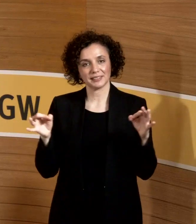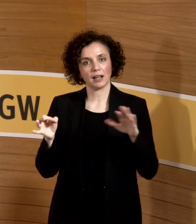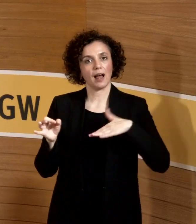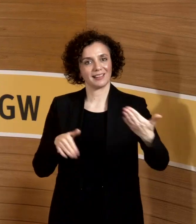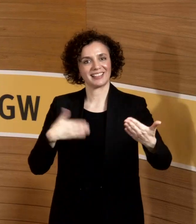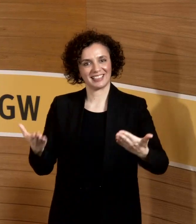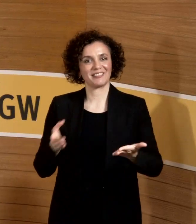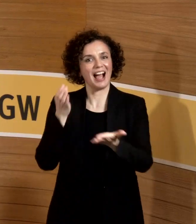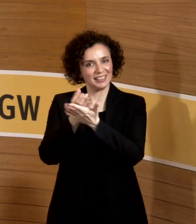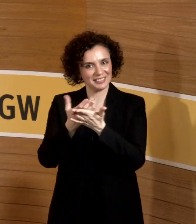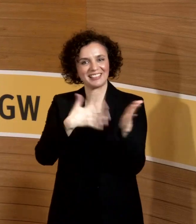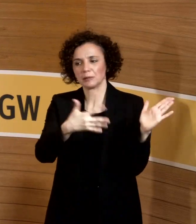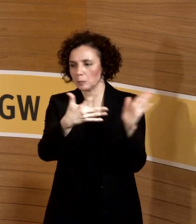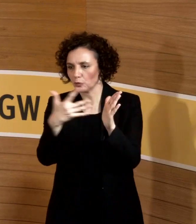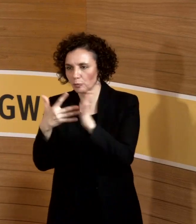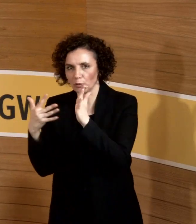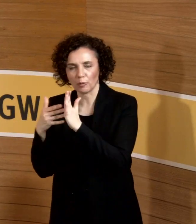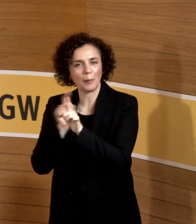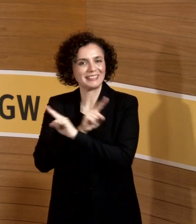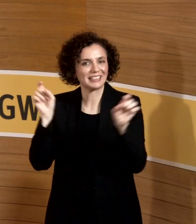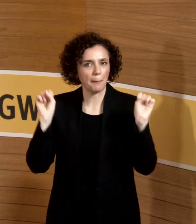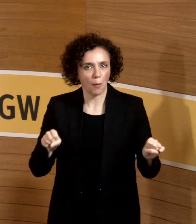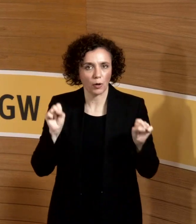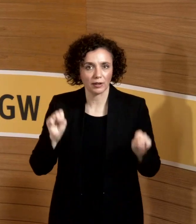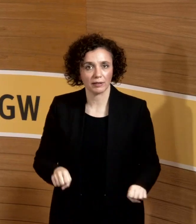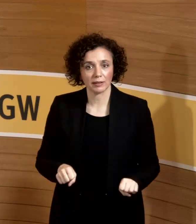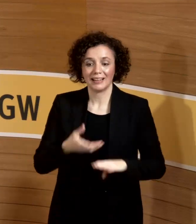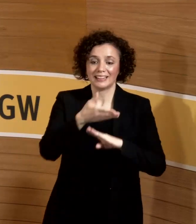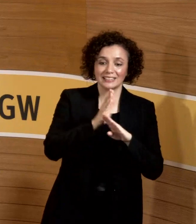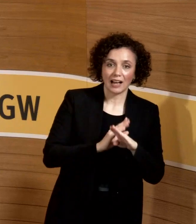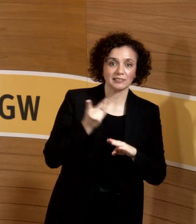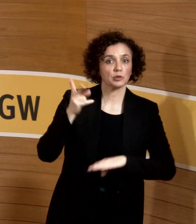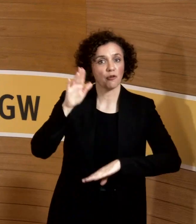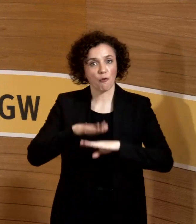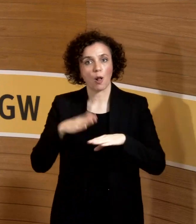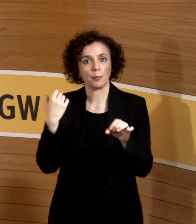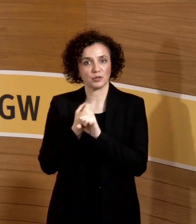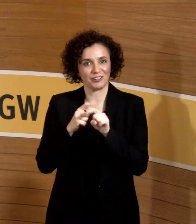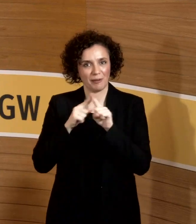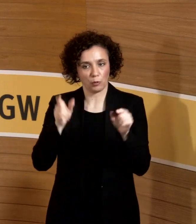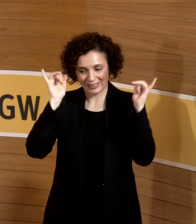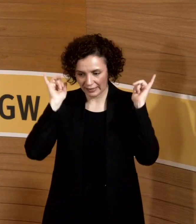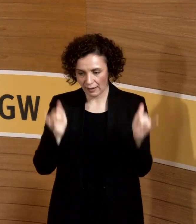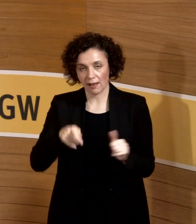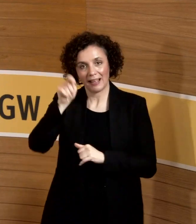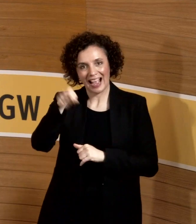geprüft, ist nicht möglich. Teilweise oder vollständiges ist notwendig, wird angekreuzt, unterschrieben von beiden. Auch